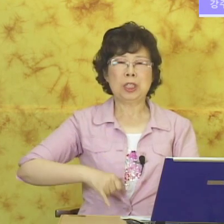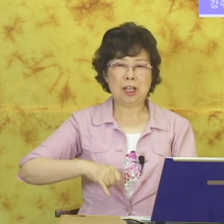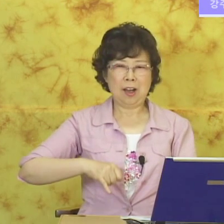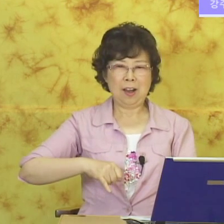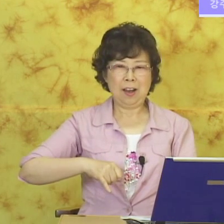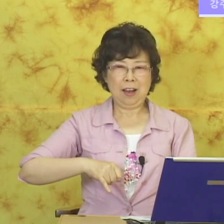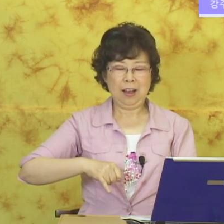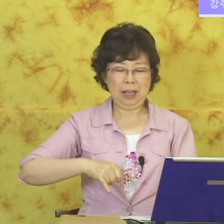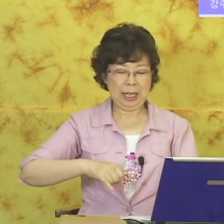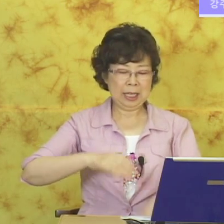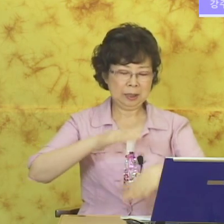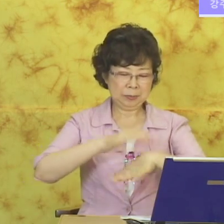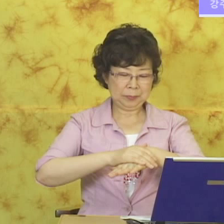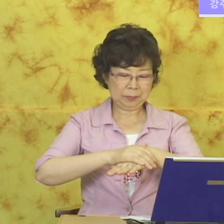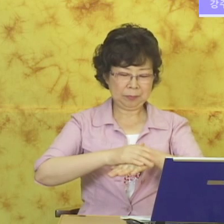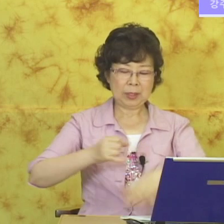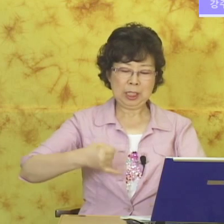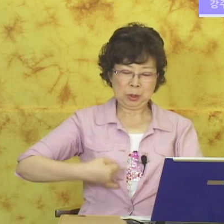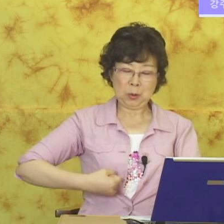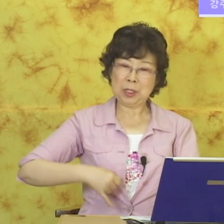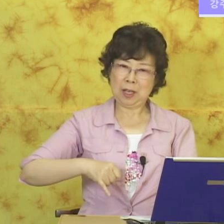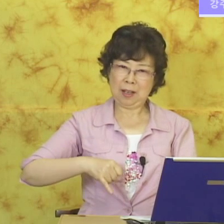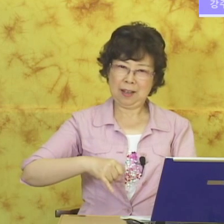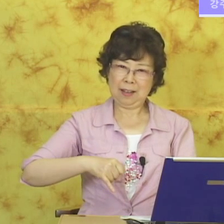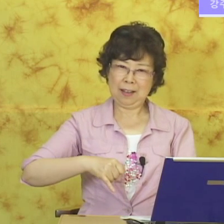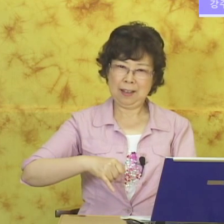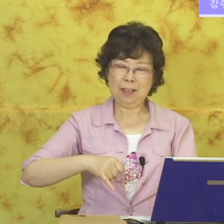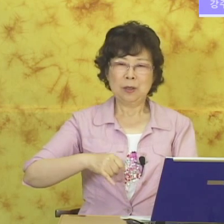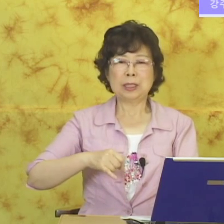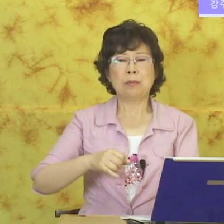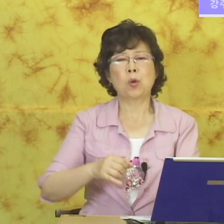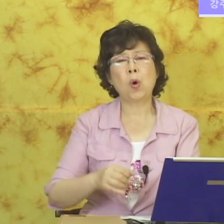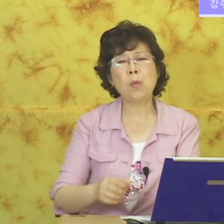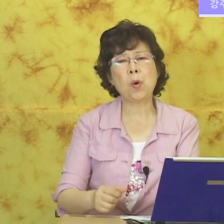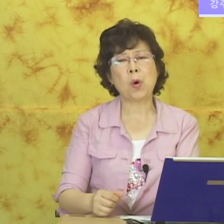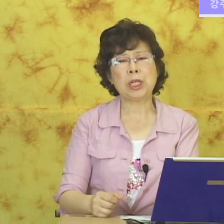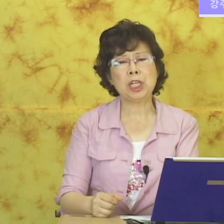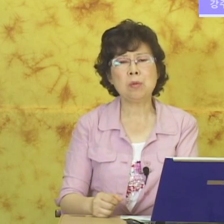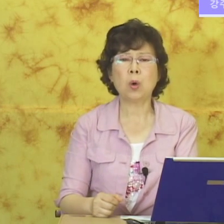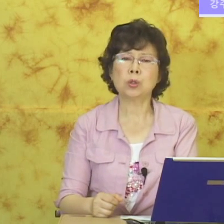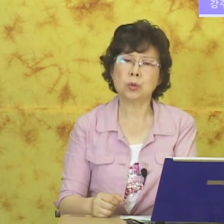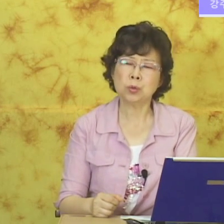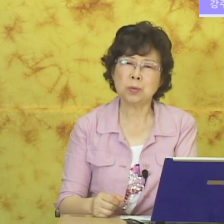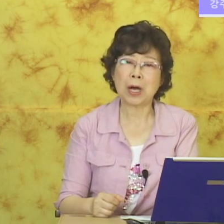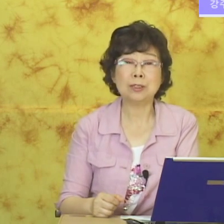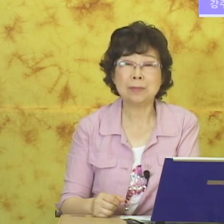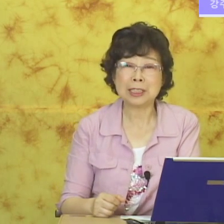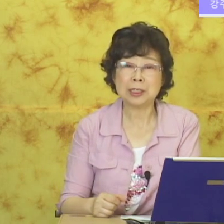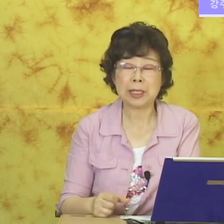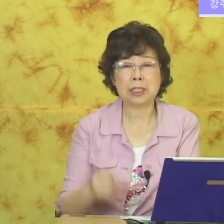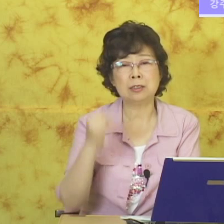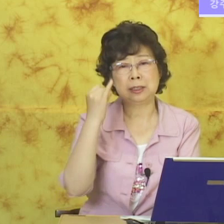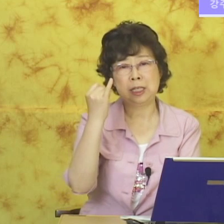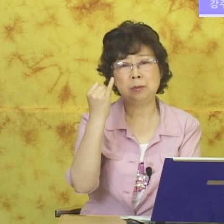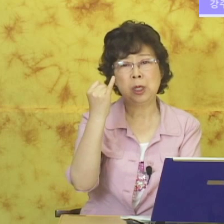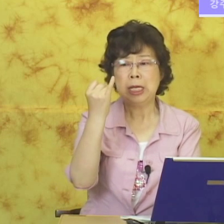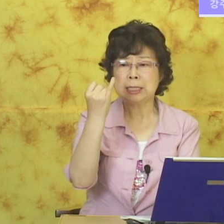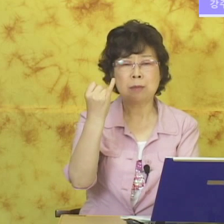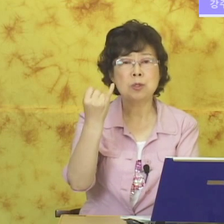손녀. 예? 손녀. 그 다음 고모, 이모, 숙모 아주 많죠. 그거는 4번